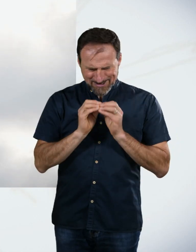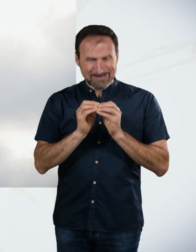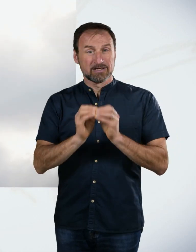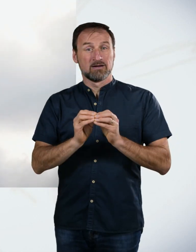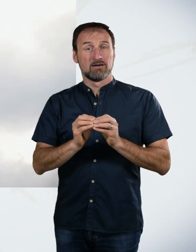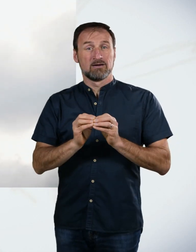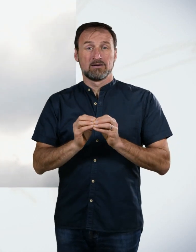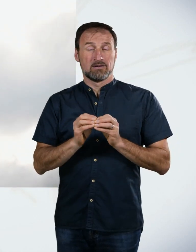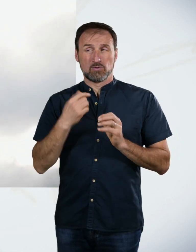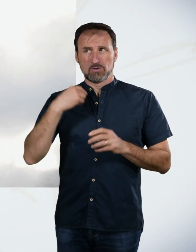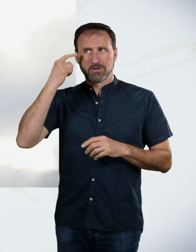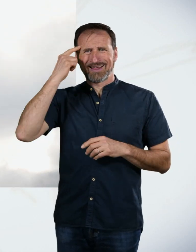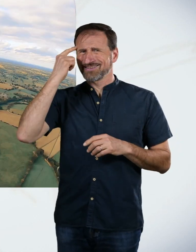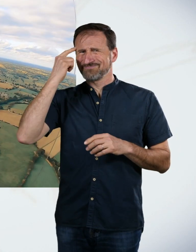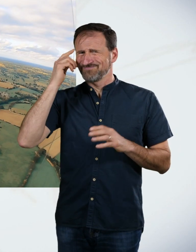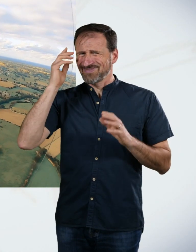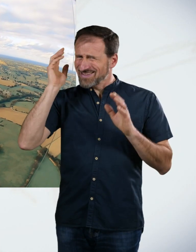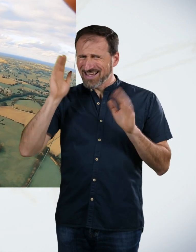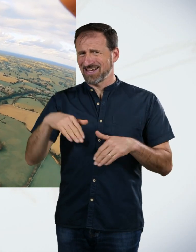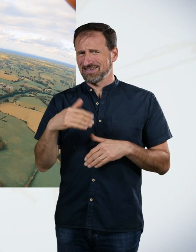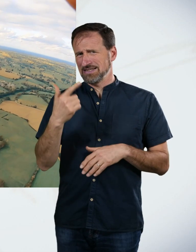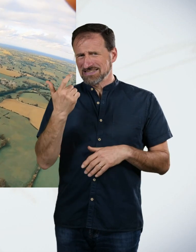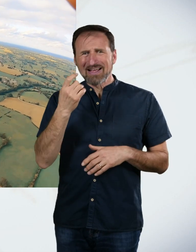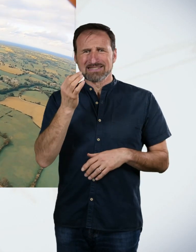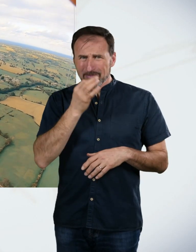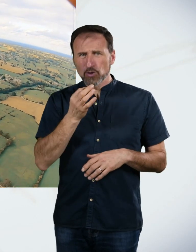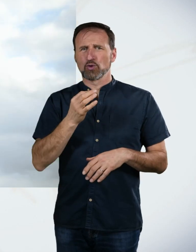Und dachte nur so, 20 Minuten hast du Zeit, die Rechnung zu lösen.